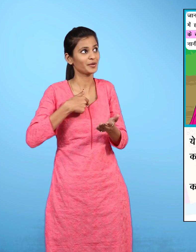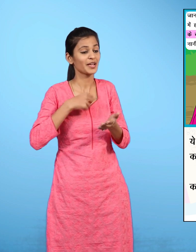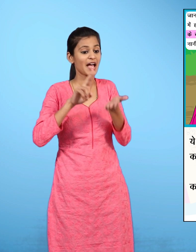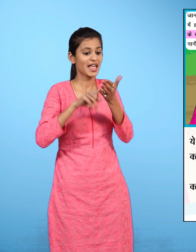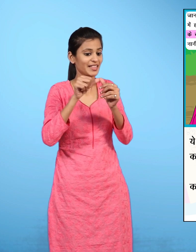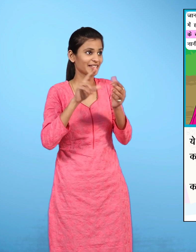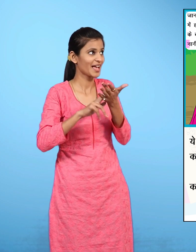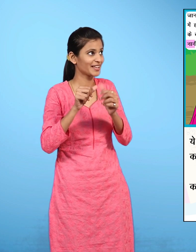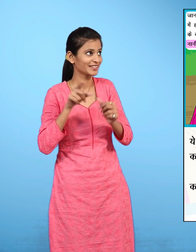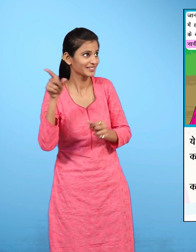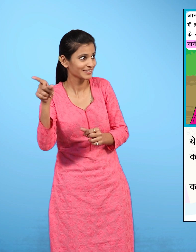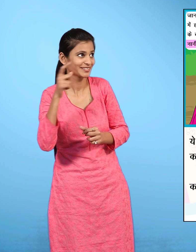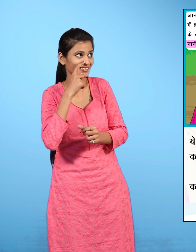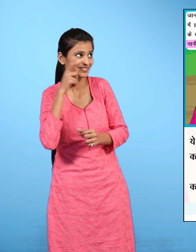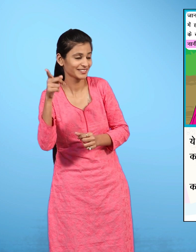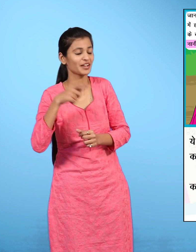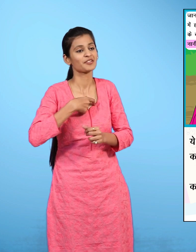मैं भी नानी जी को चिठी लिखूंगी